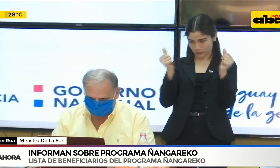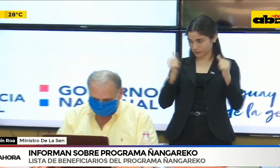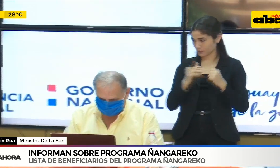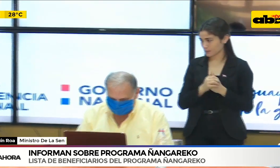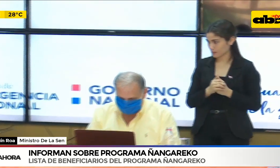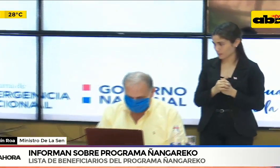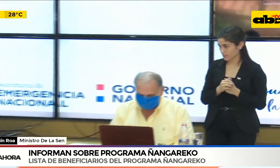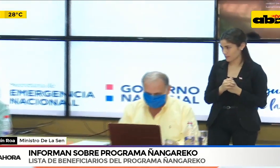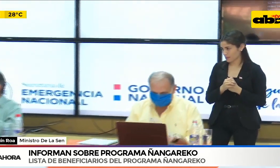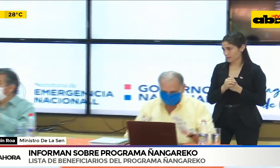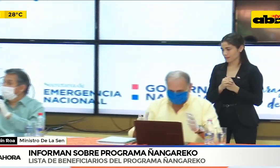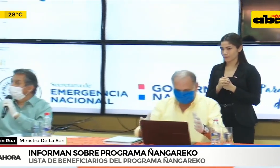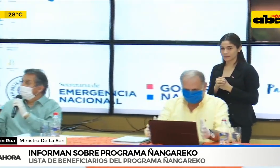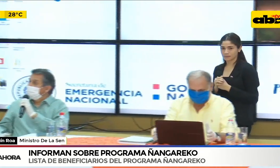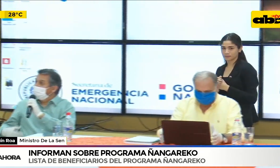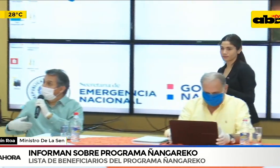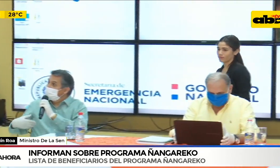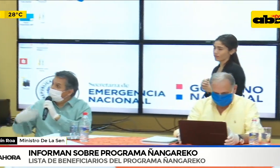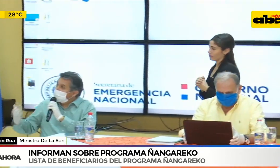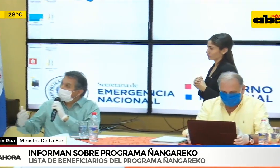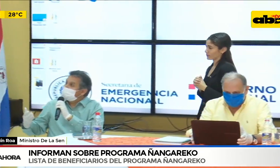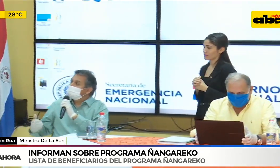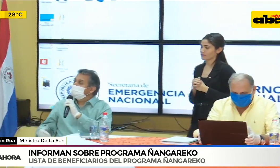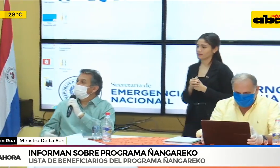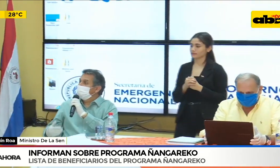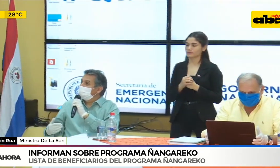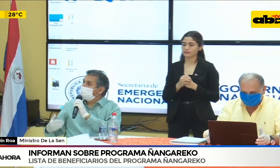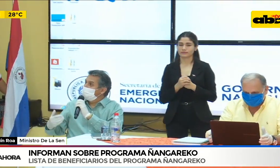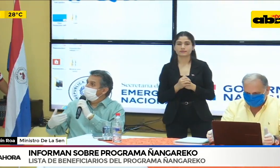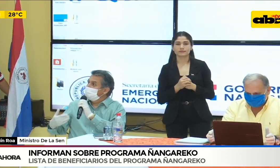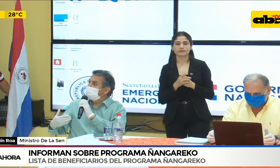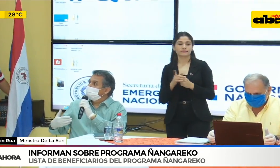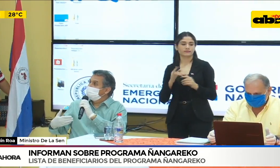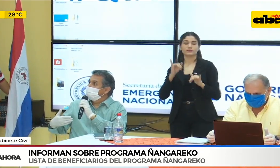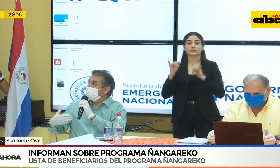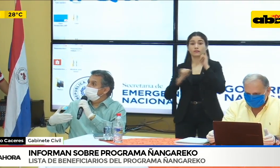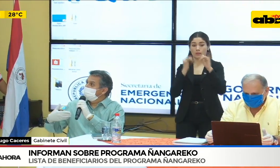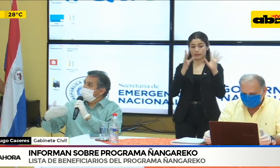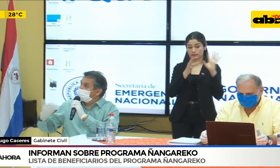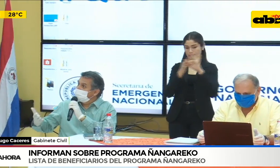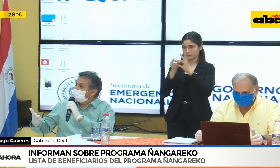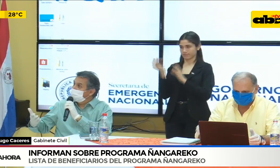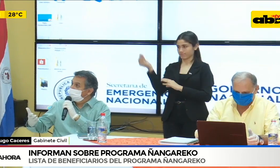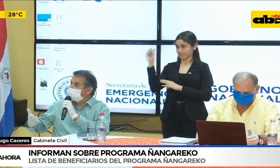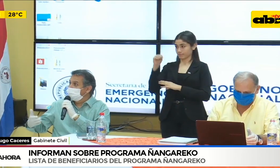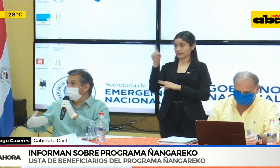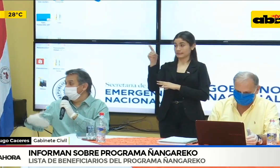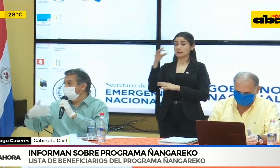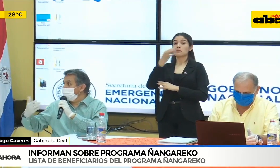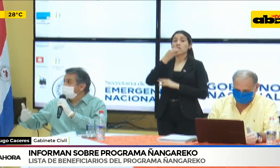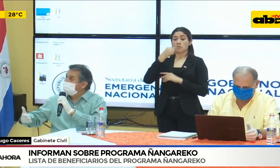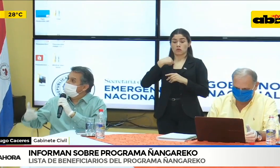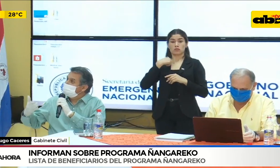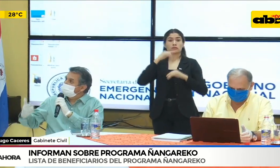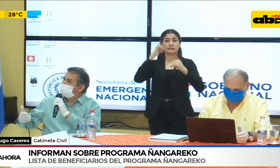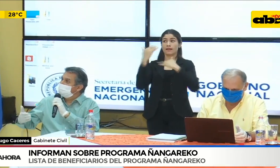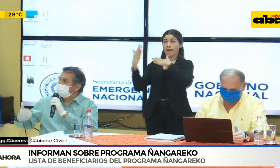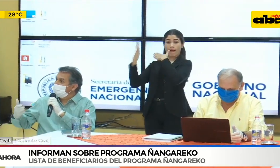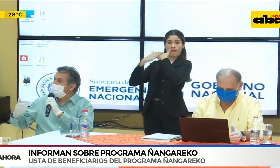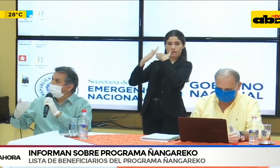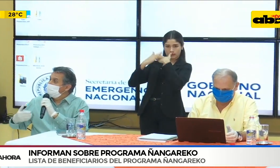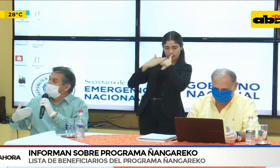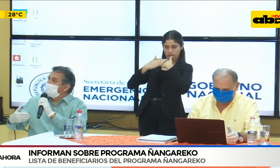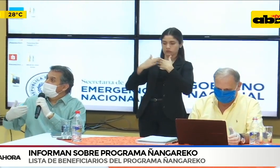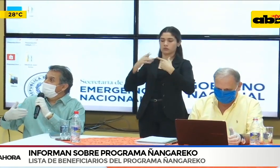Solo completando esa información, ¿verdad? La primera consulta es buena que la hagan con la telefónica, ¿verdad? Sea tío, personal,